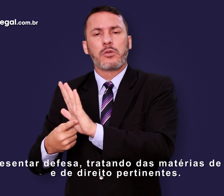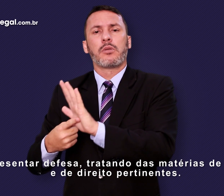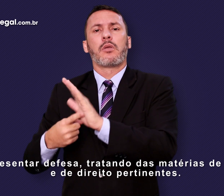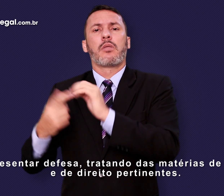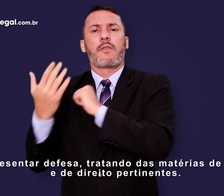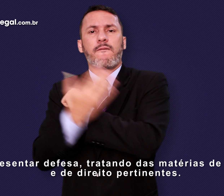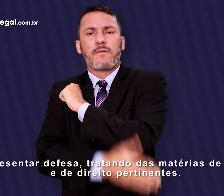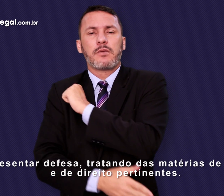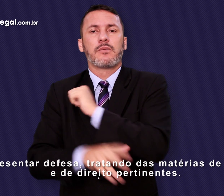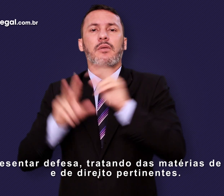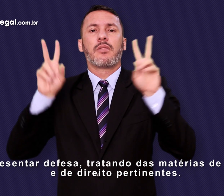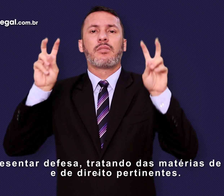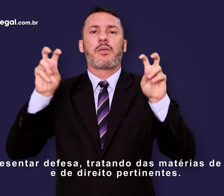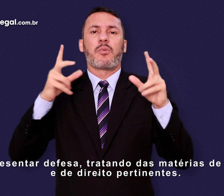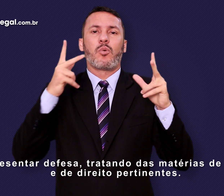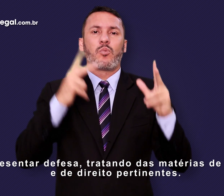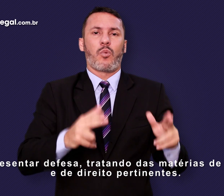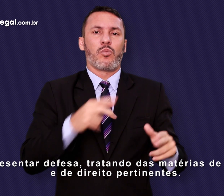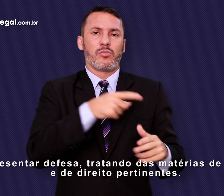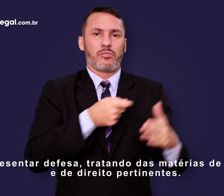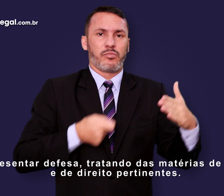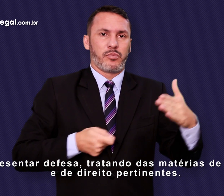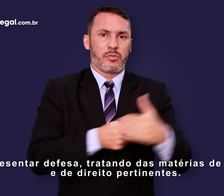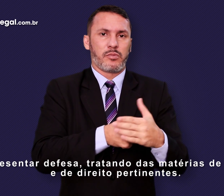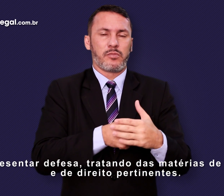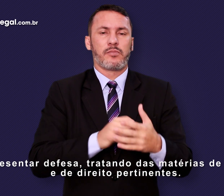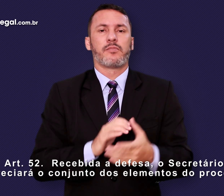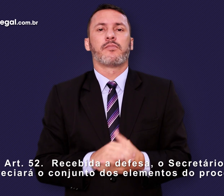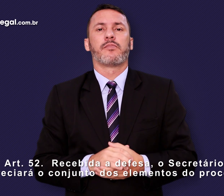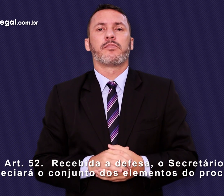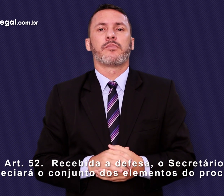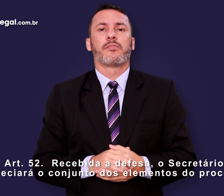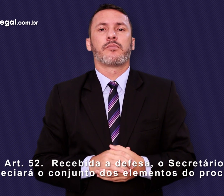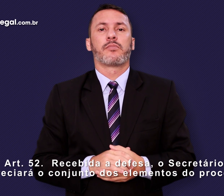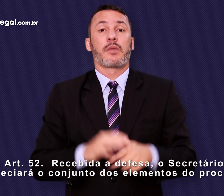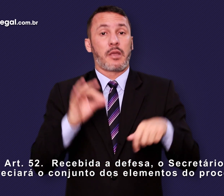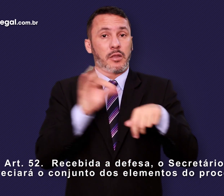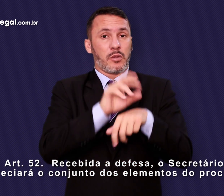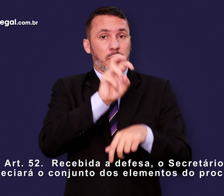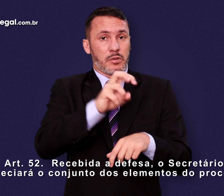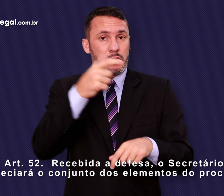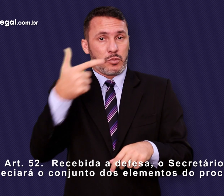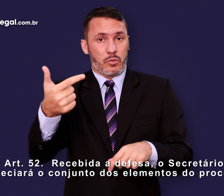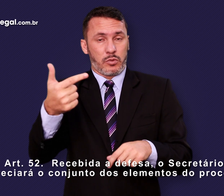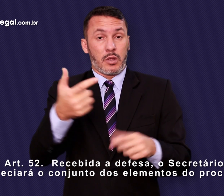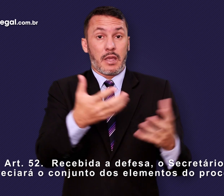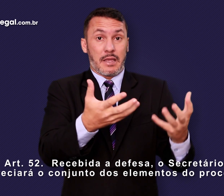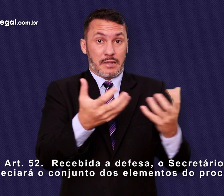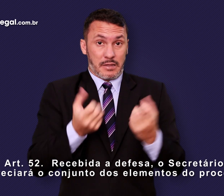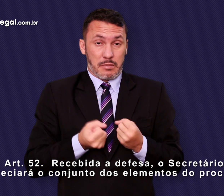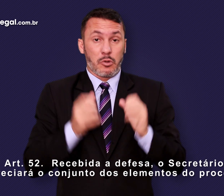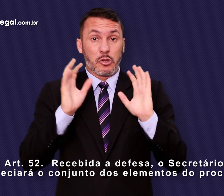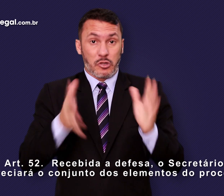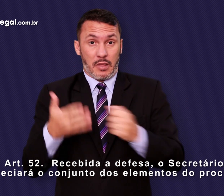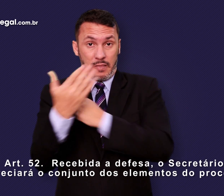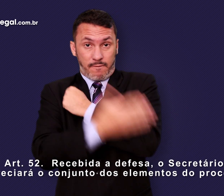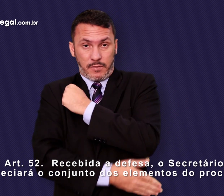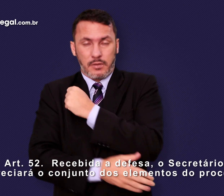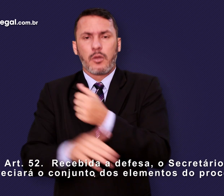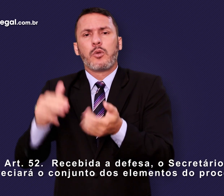tratando das matérias de fato e de direito pertinentes. Artigo 52. Recebida a defesa, o secretário apreciará